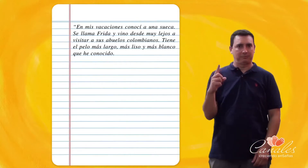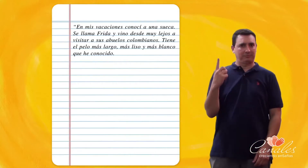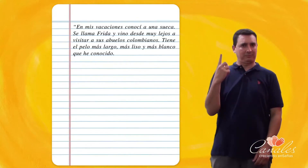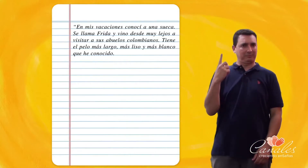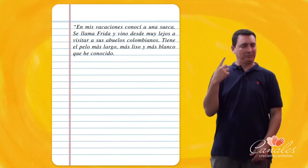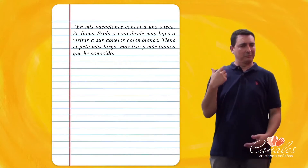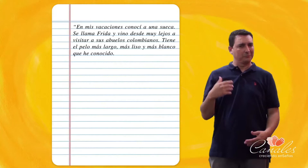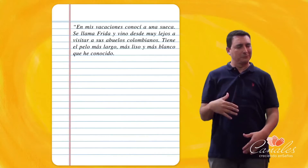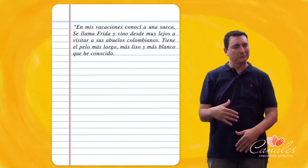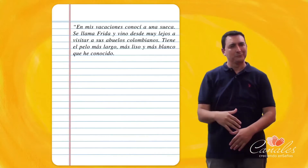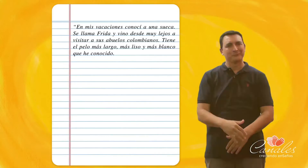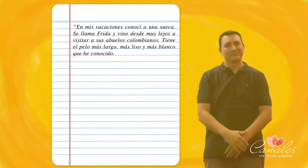conocido